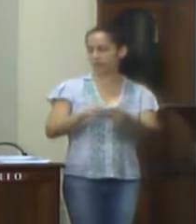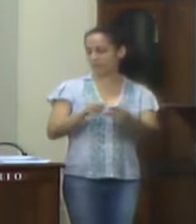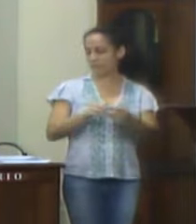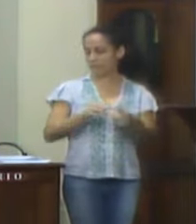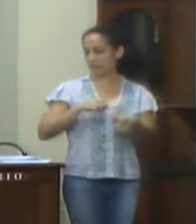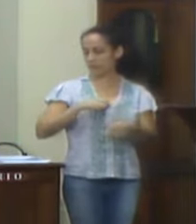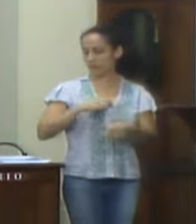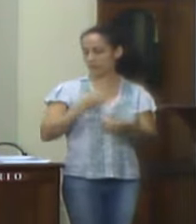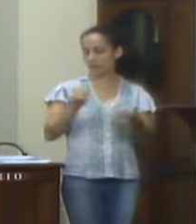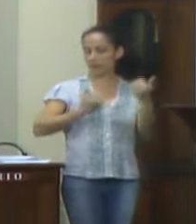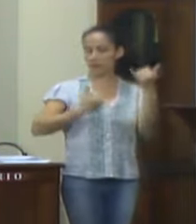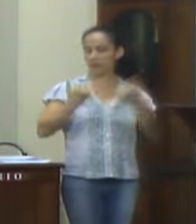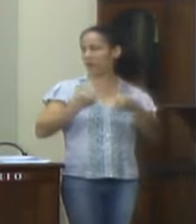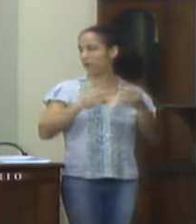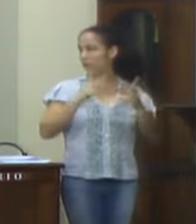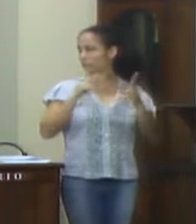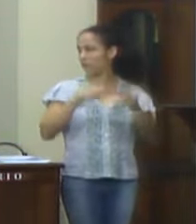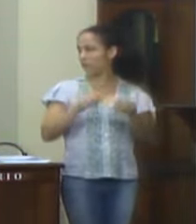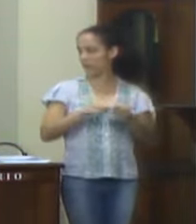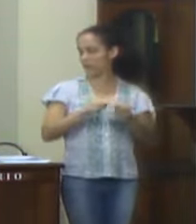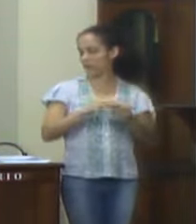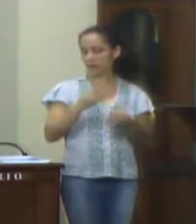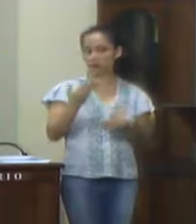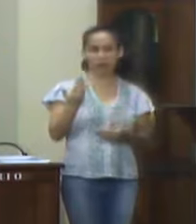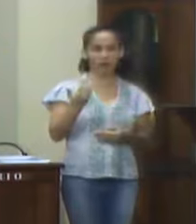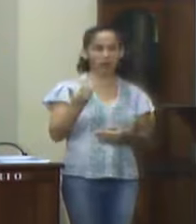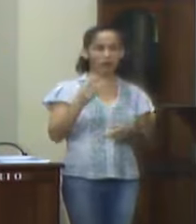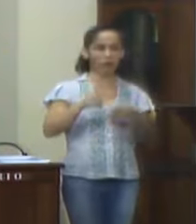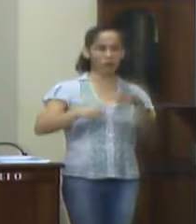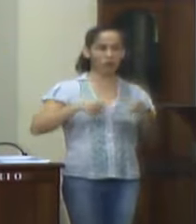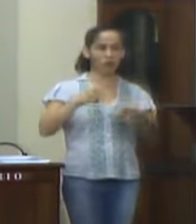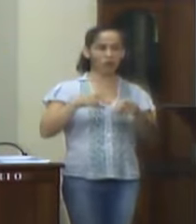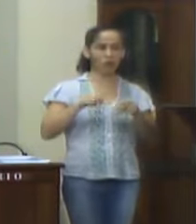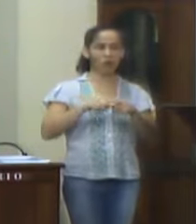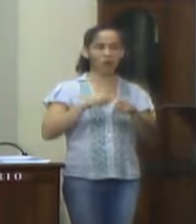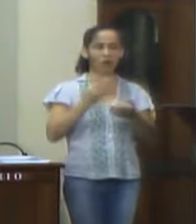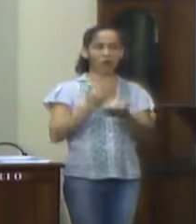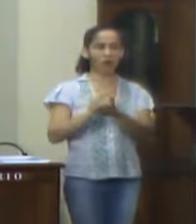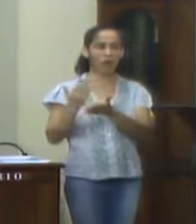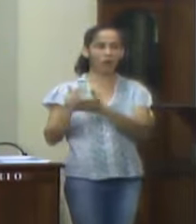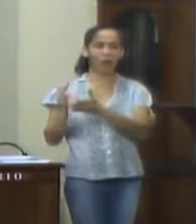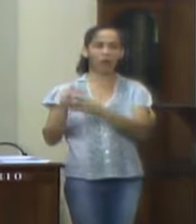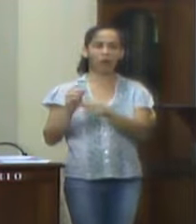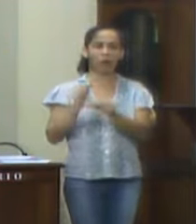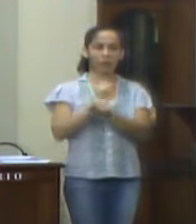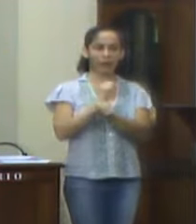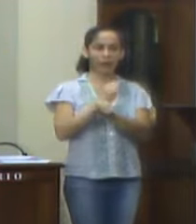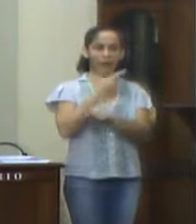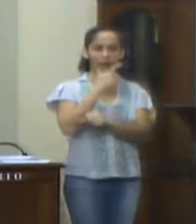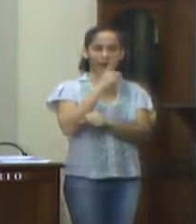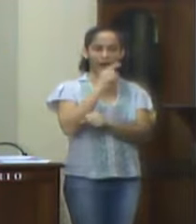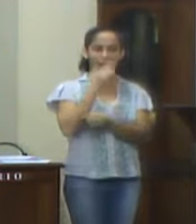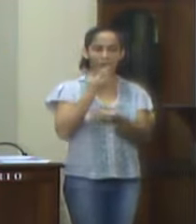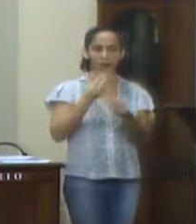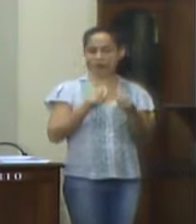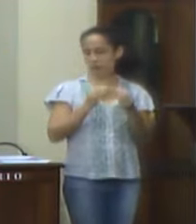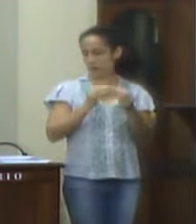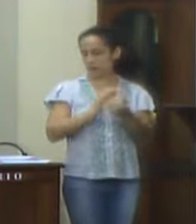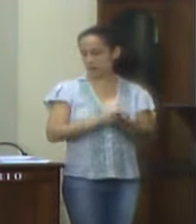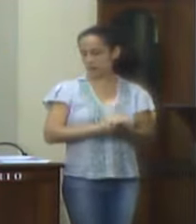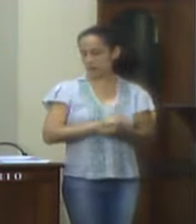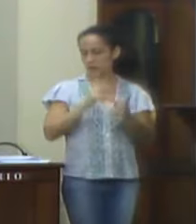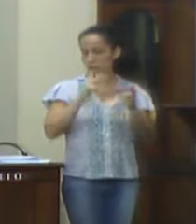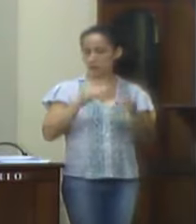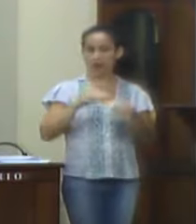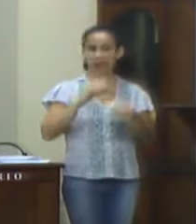passadas informativos em tempo real direto à população a respeito da interrupção do abastecimento. O período do mesmo, além das